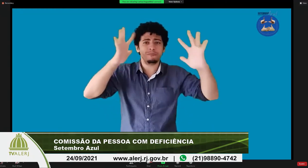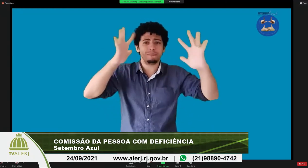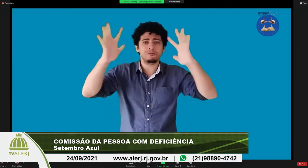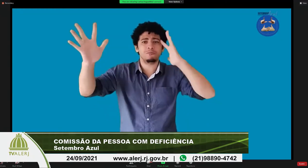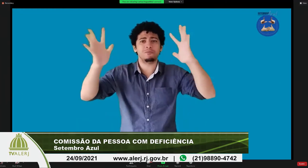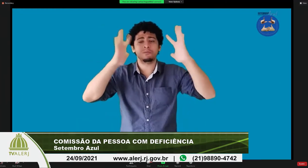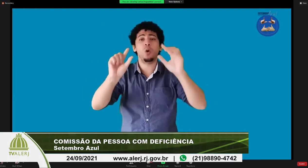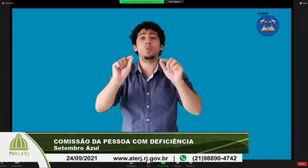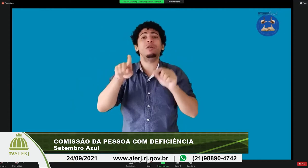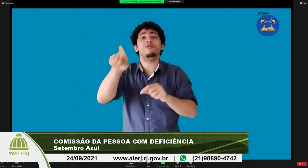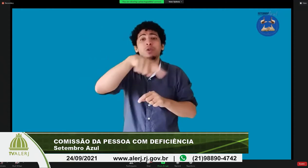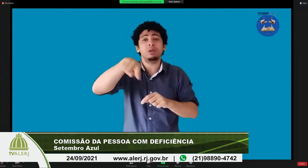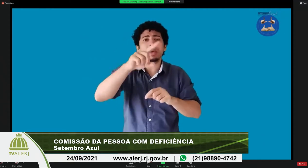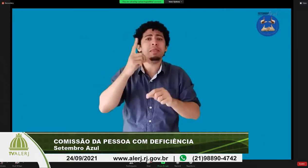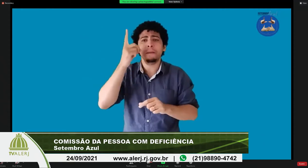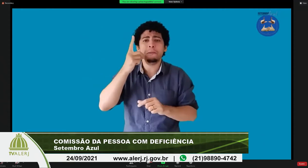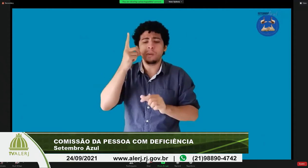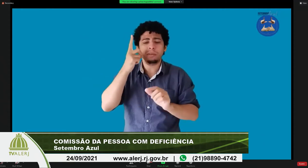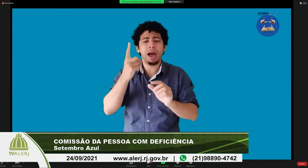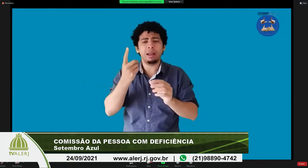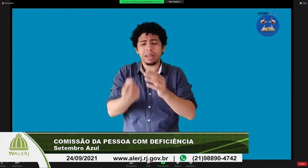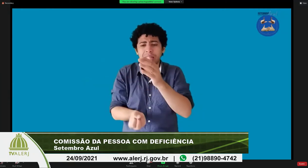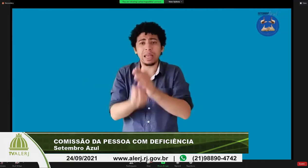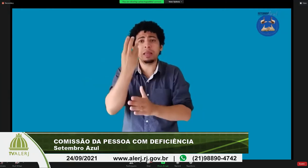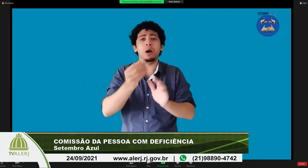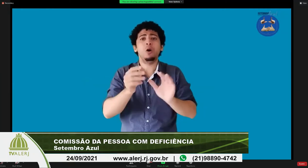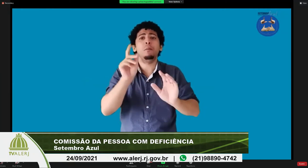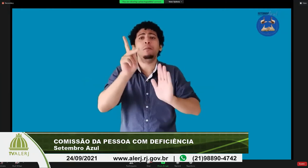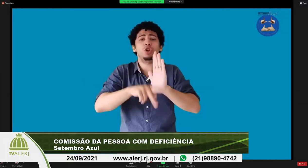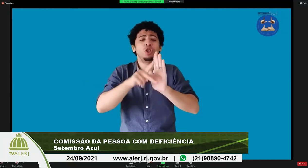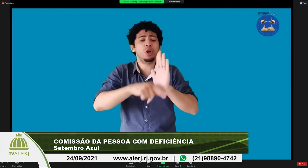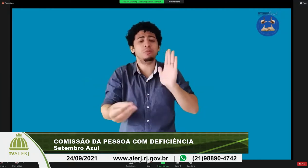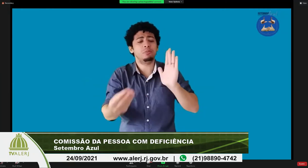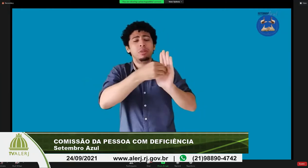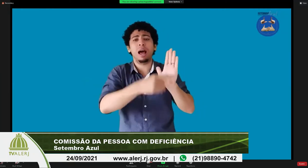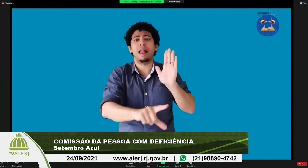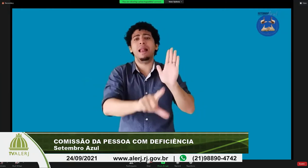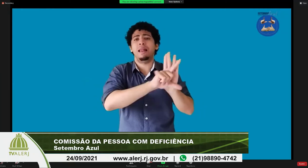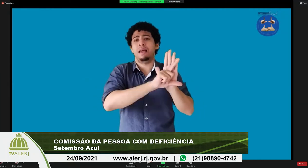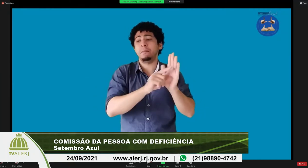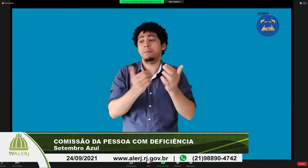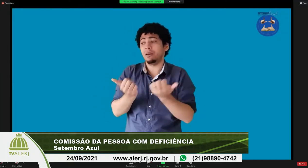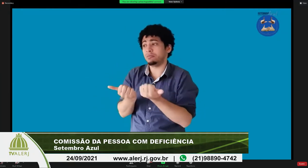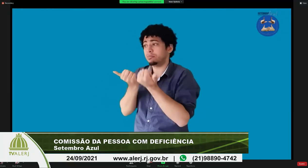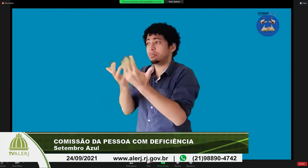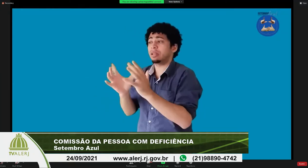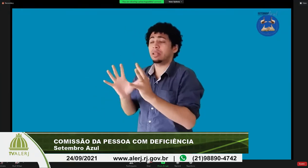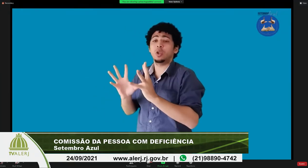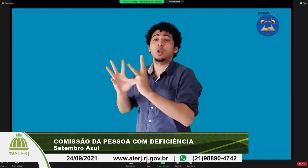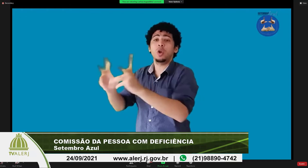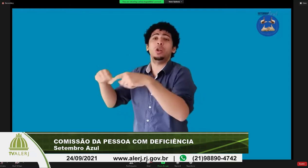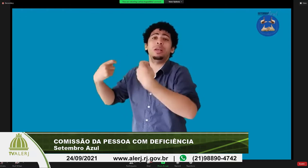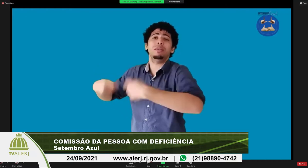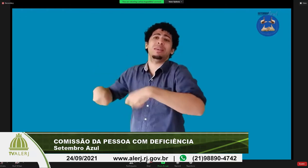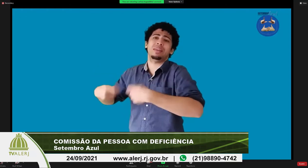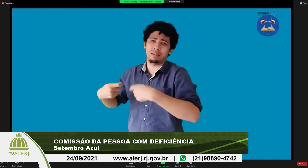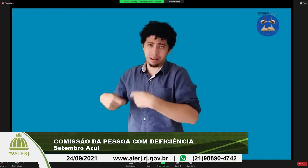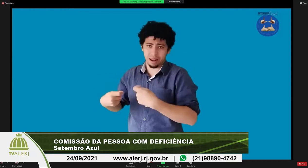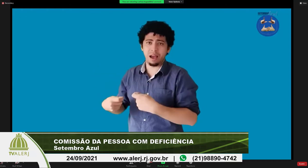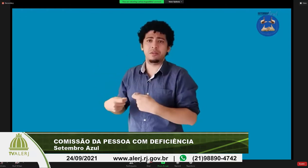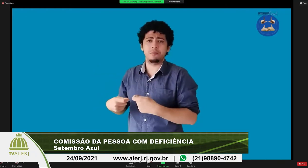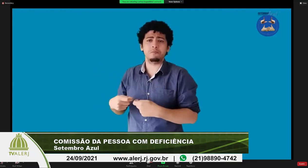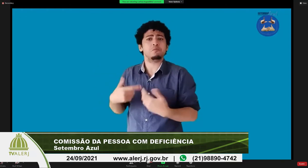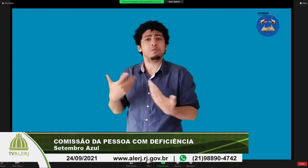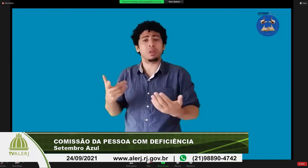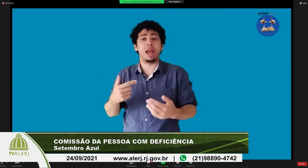para nós e a proposta que estou encaminhando a vossas senhorias tem como objetivo pensarmos em projetos que